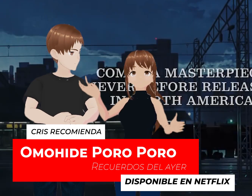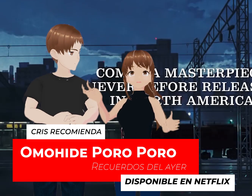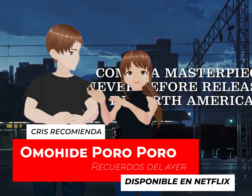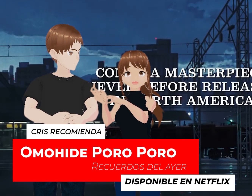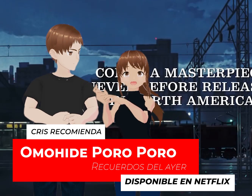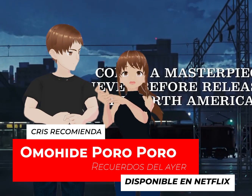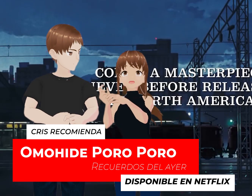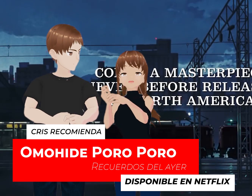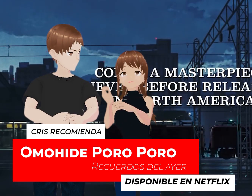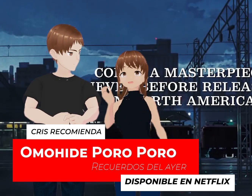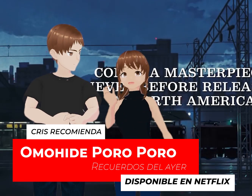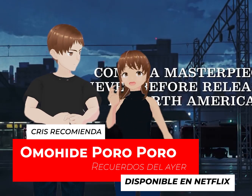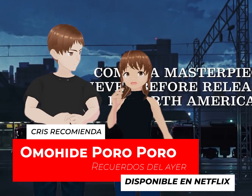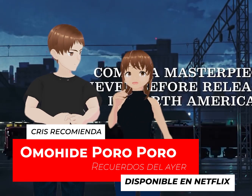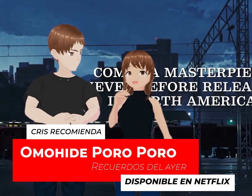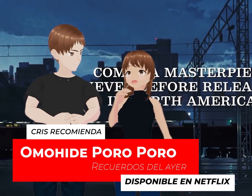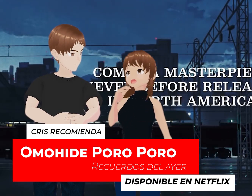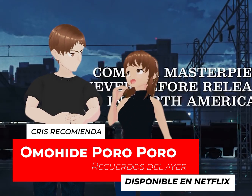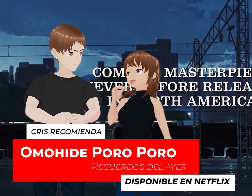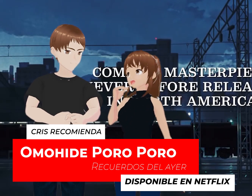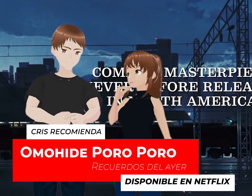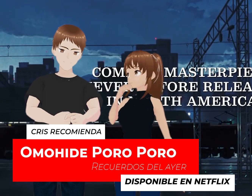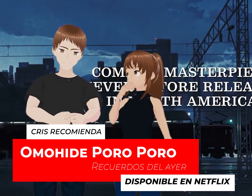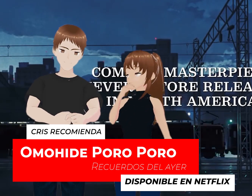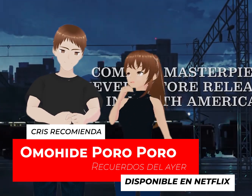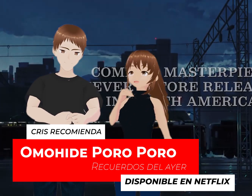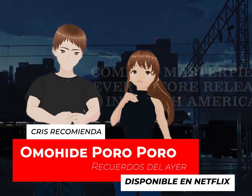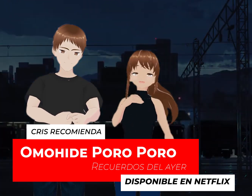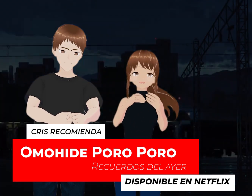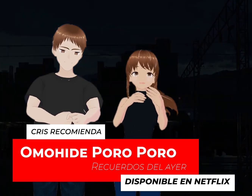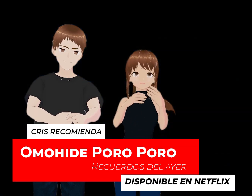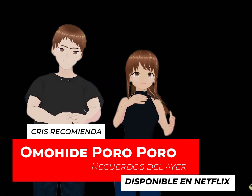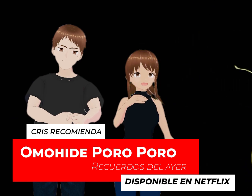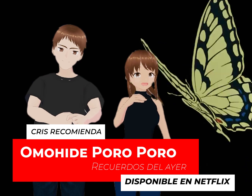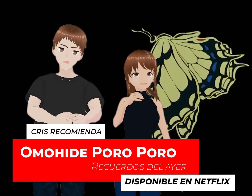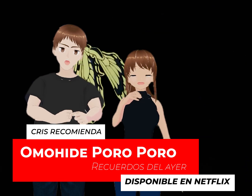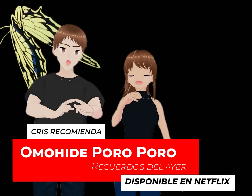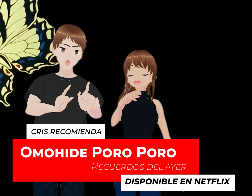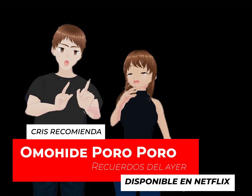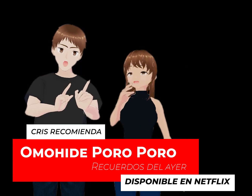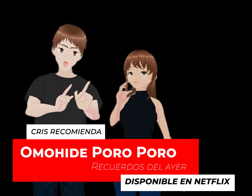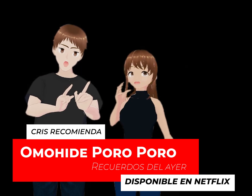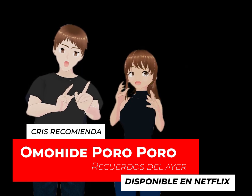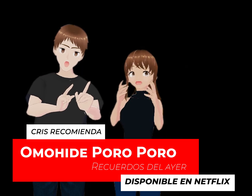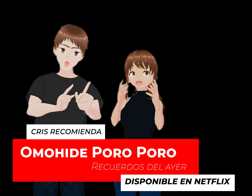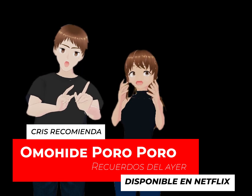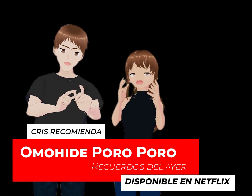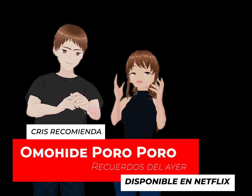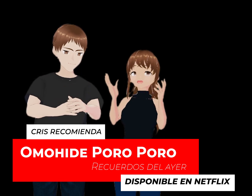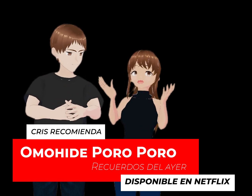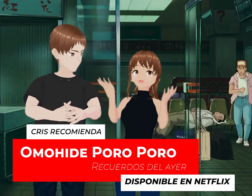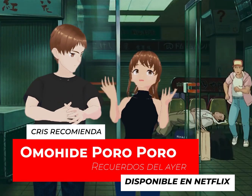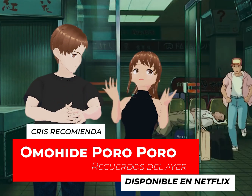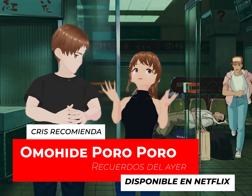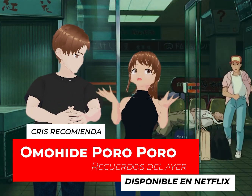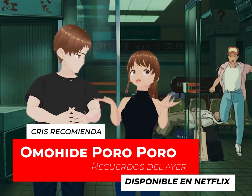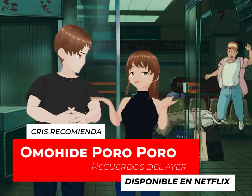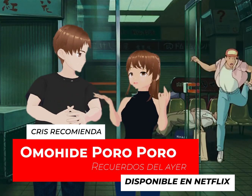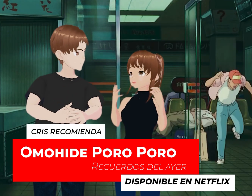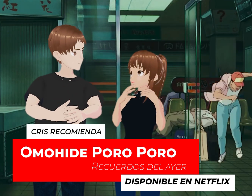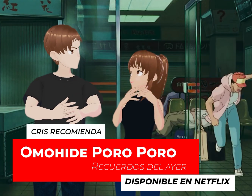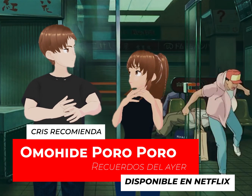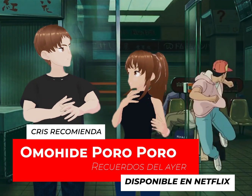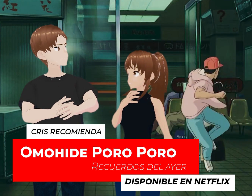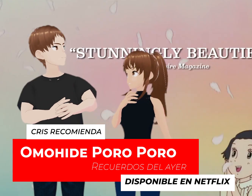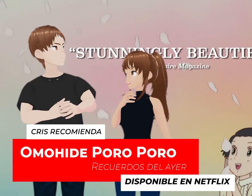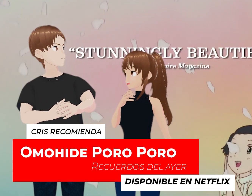vemos un poco de su pasado Con todo lo que pasaba en su escuela Que me encantó Porque ella era una niña muy peculiar